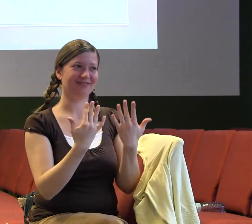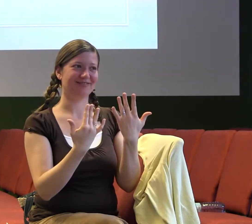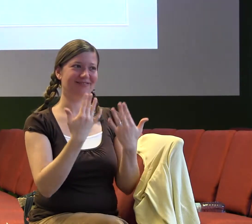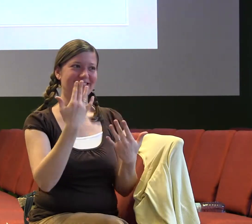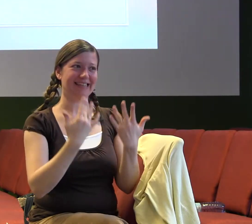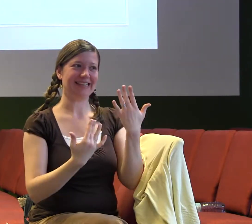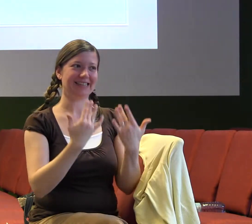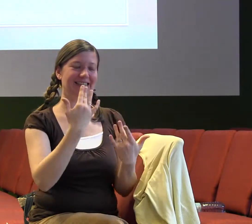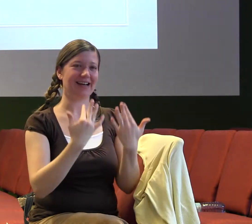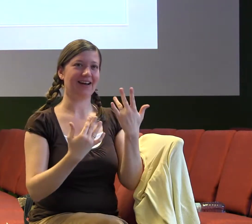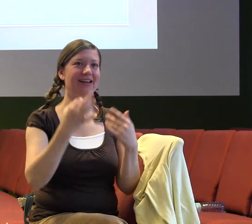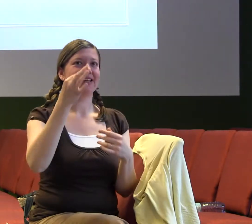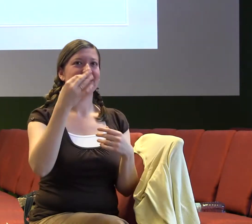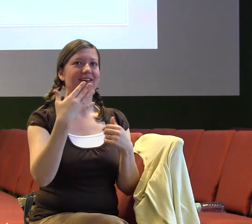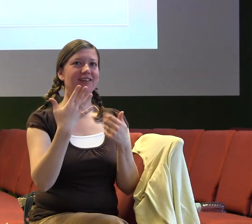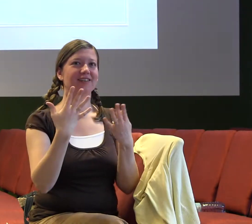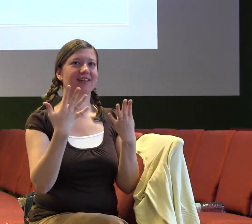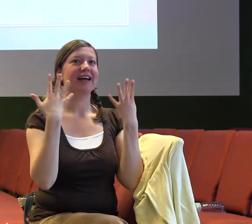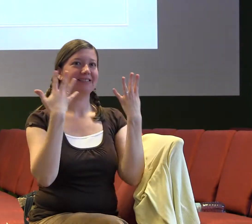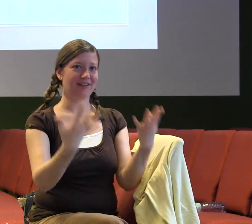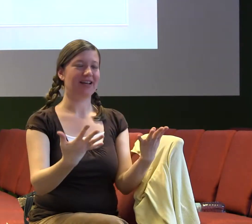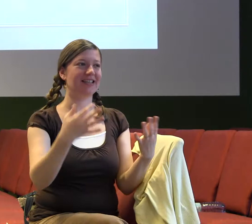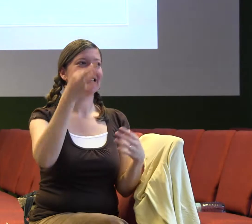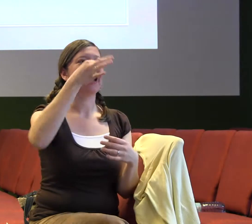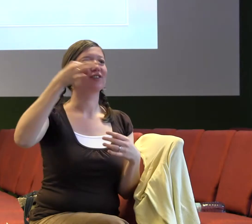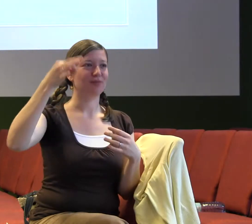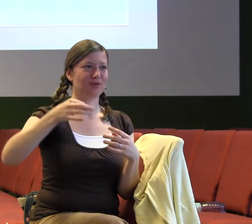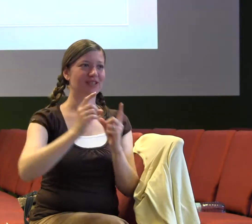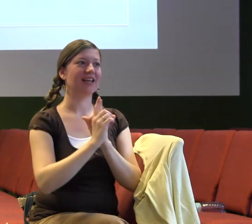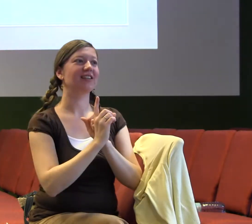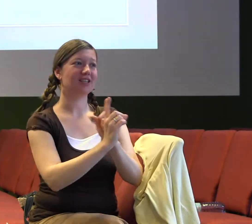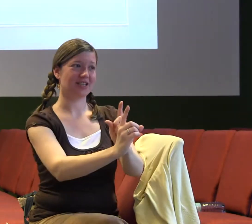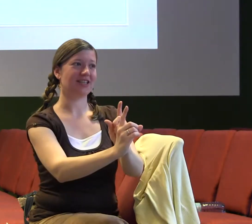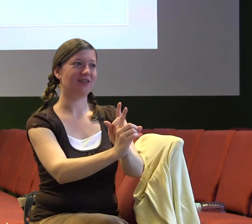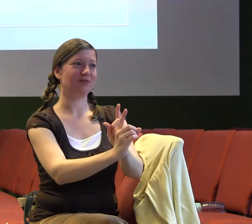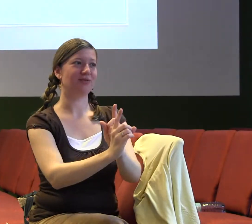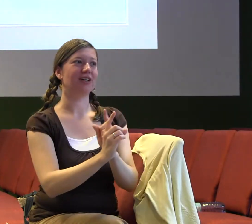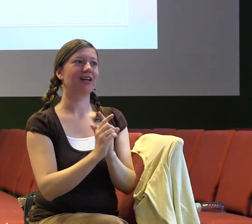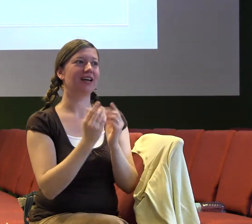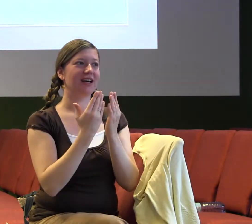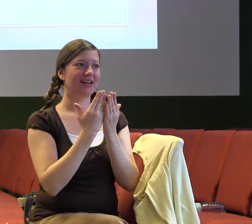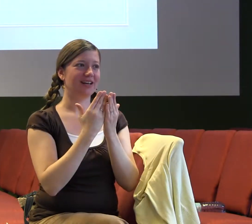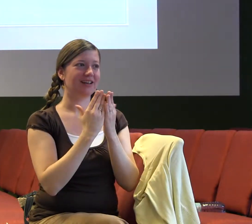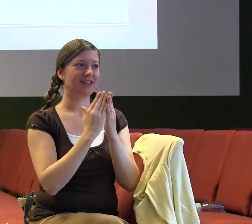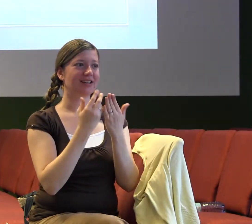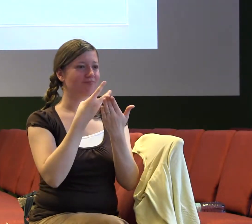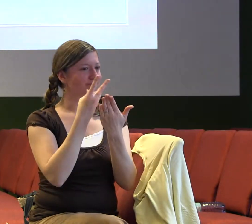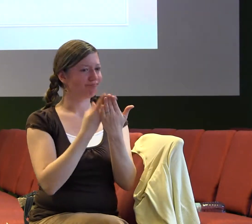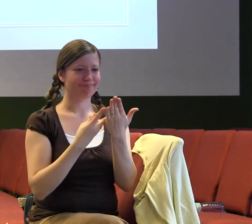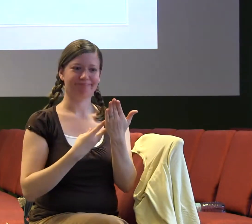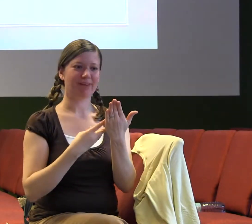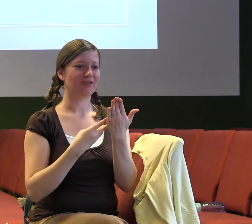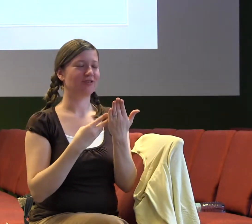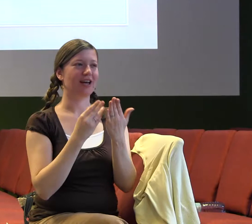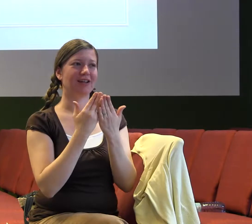že to máme dokonale zmáknuté. Jsme profíci, co se týče našich postojů k práci a ke studiu a nepotřebujeme číšťány